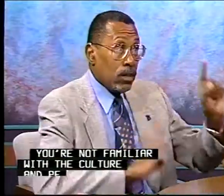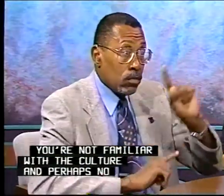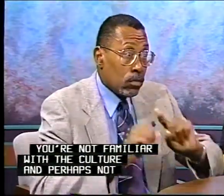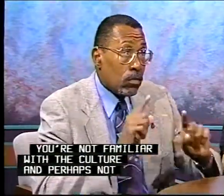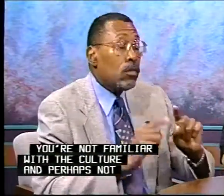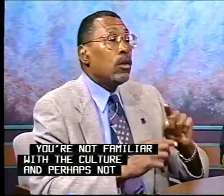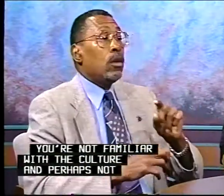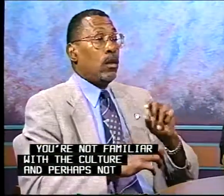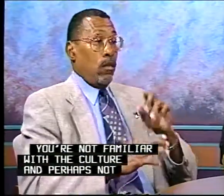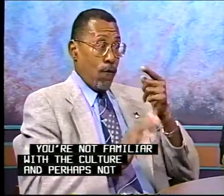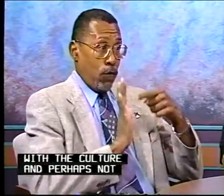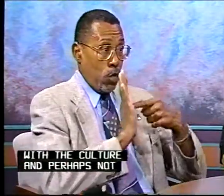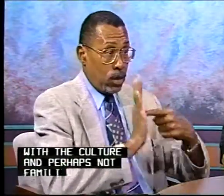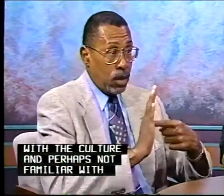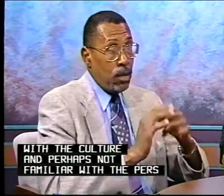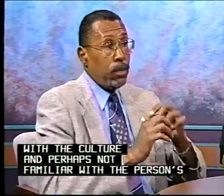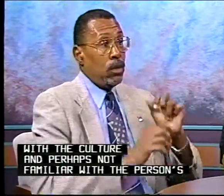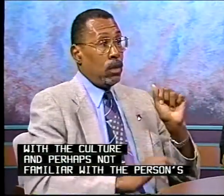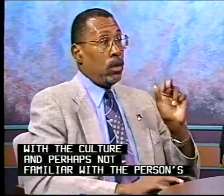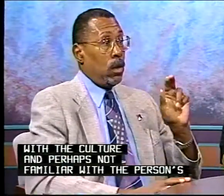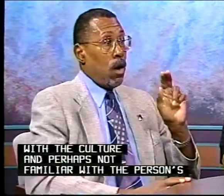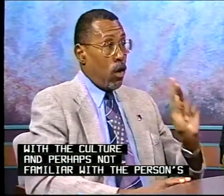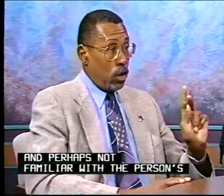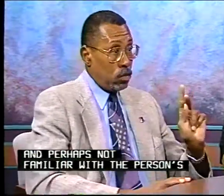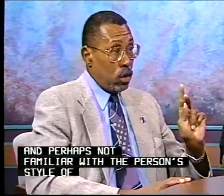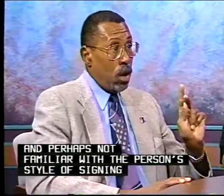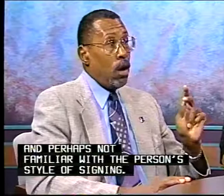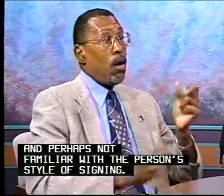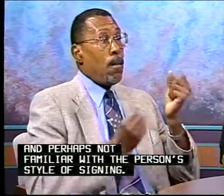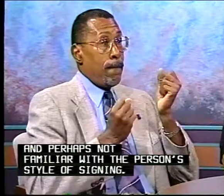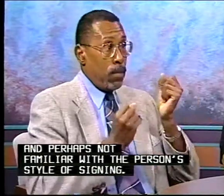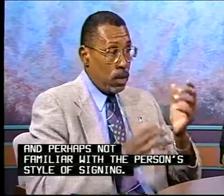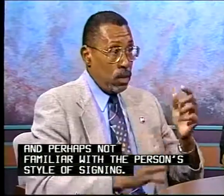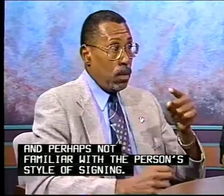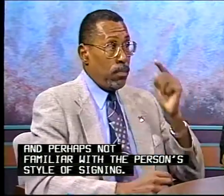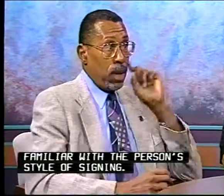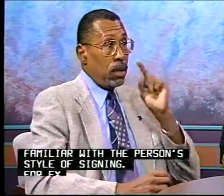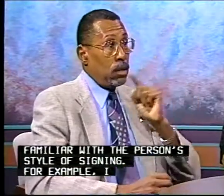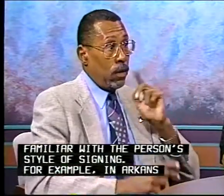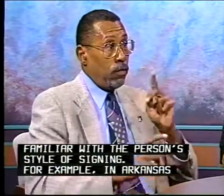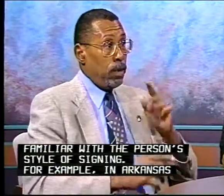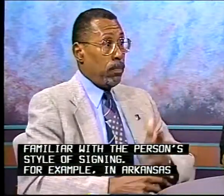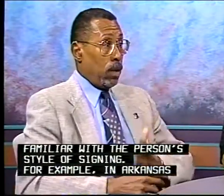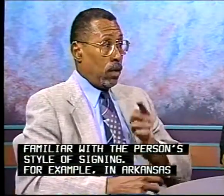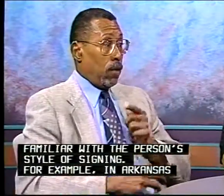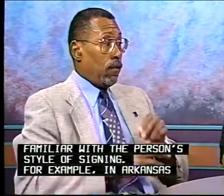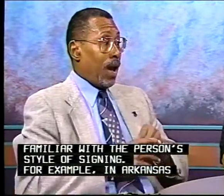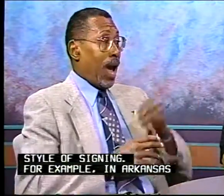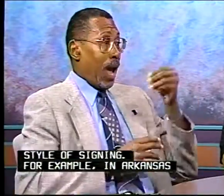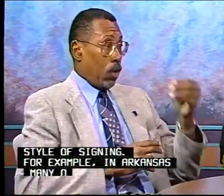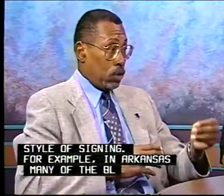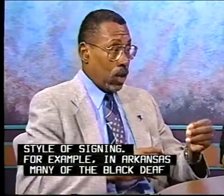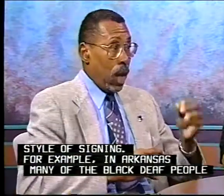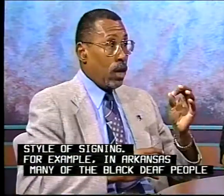and perhaps not familiar with the person's style of signing. For example, in Arkansas, many of the black, deaf people live